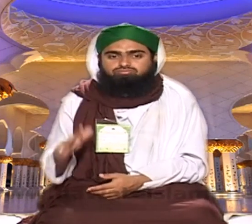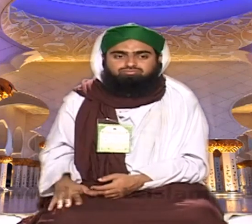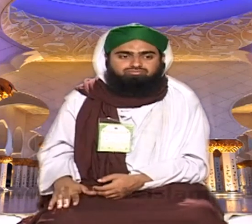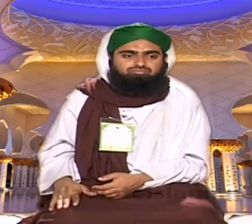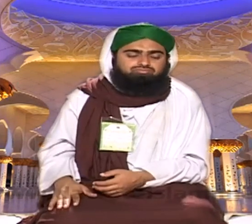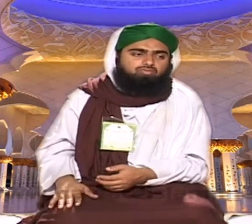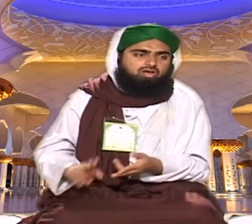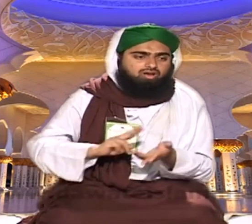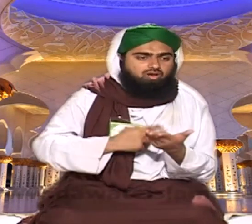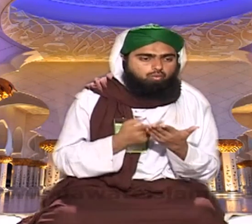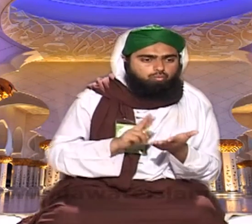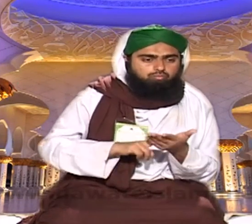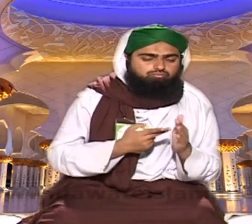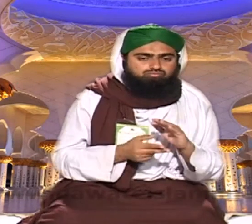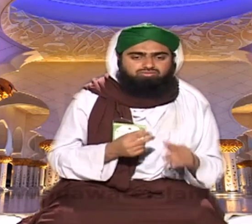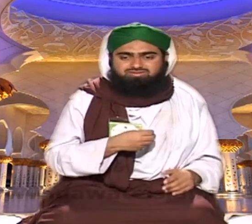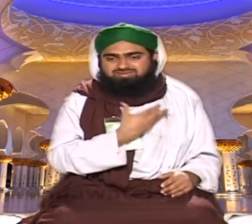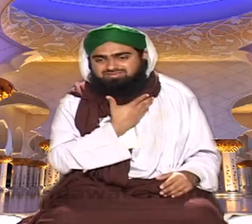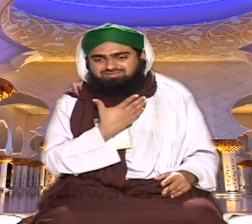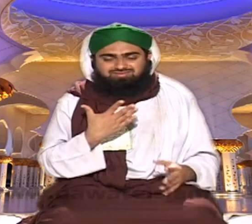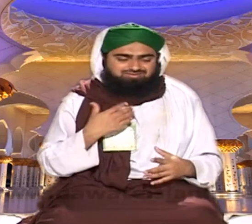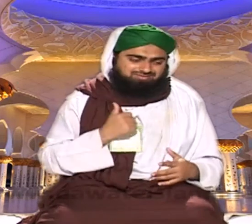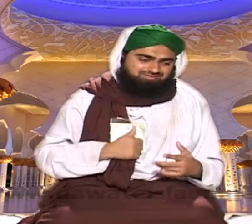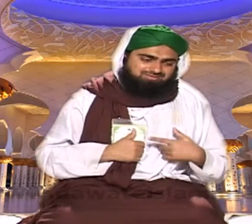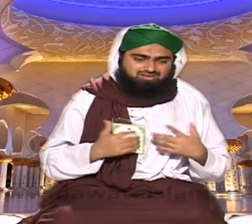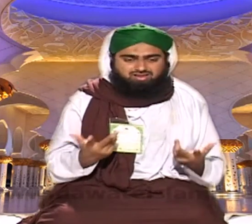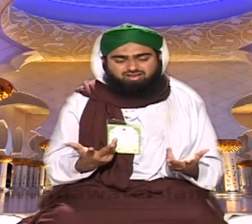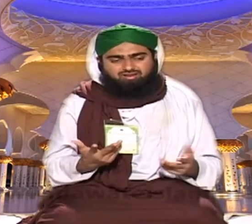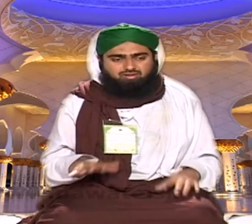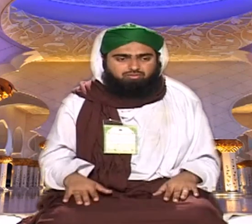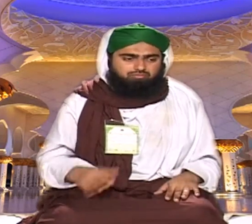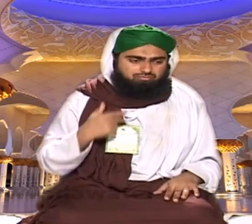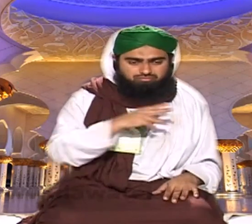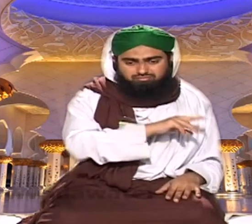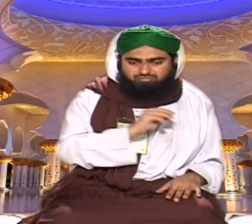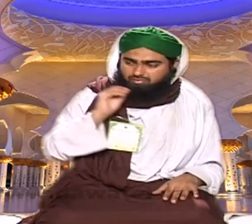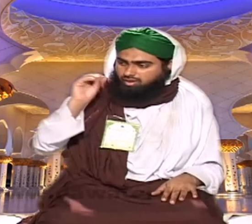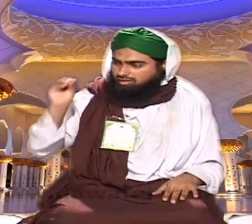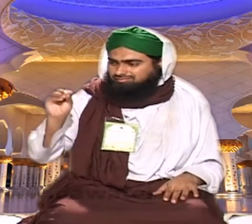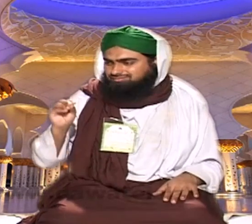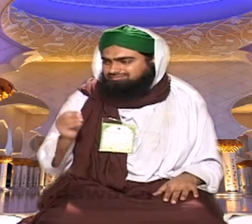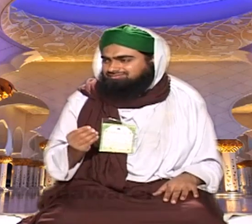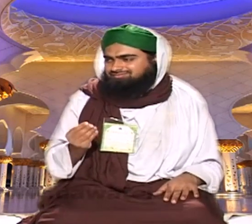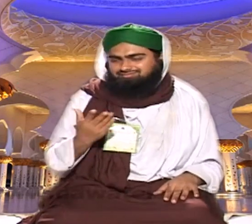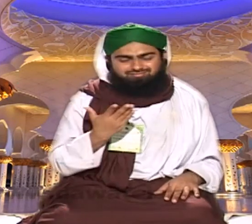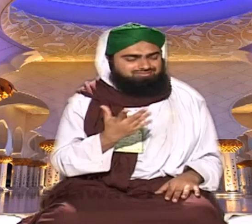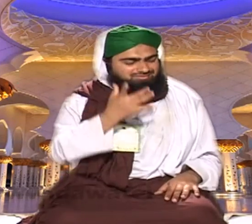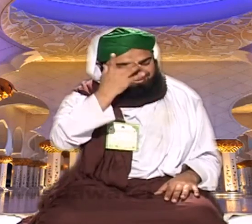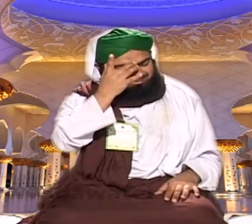ہے پان سے دورا مو صحیح ہو جائے تو وہ سارا ہی تھوک کے ساتھ چلا گیا پان کا پان کی خواہش بھی آتی جاتے رہے پھر بھی میں